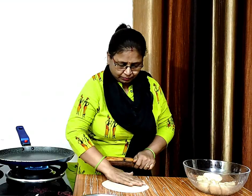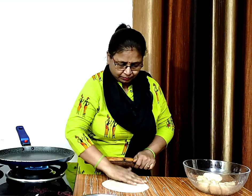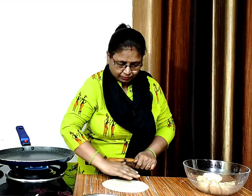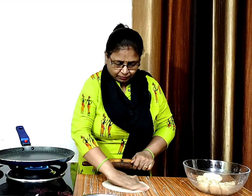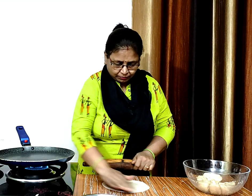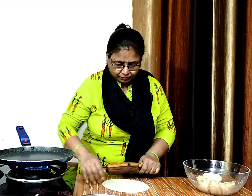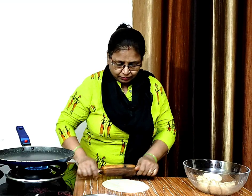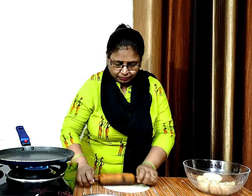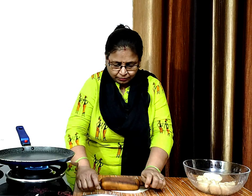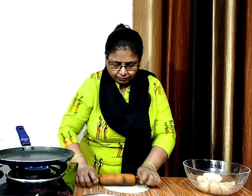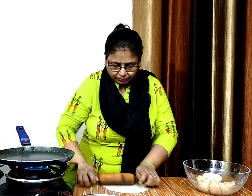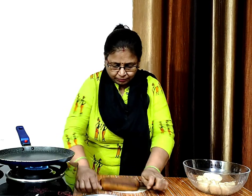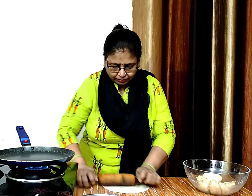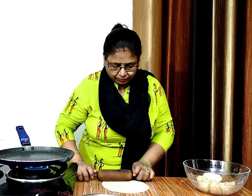अब इसे तबे पर सेख लेंगे